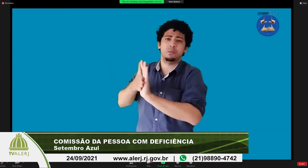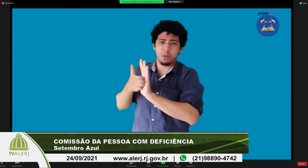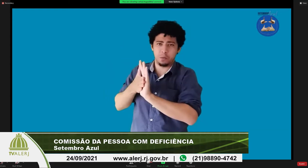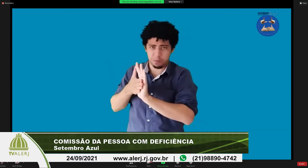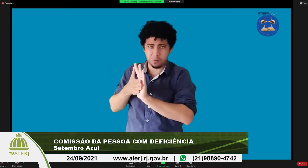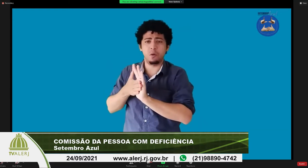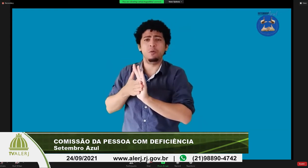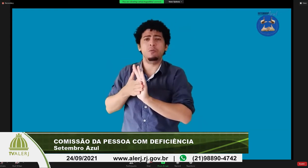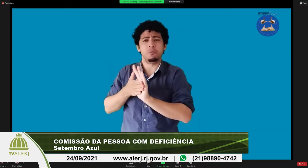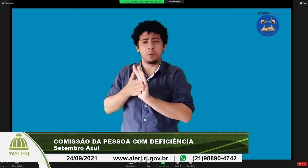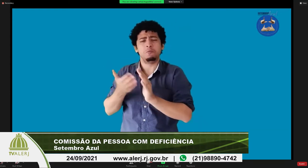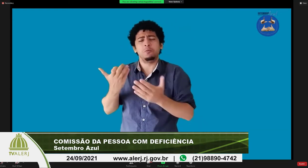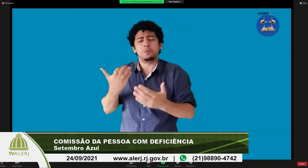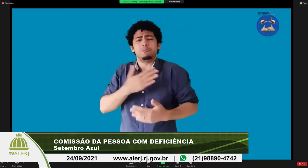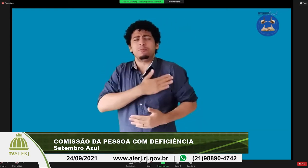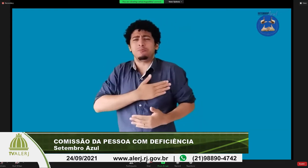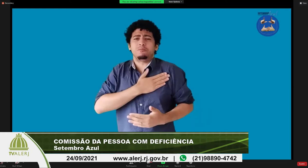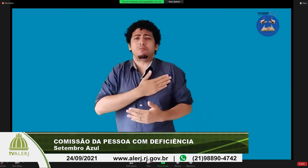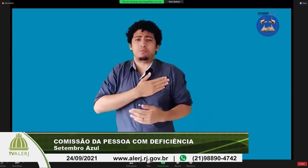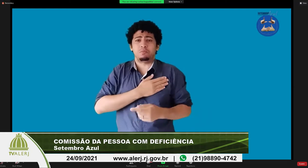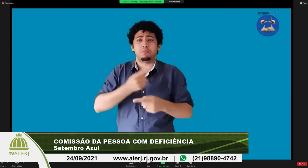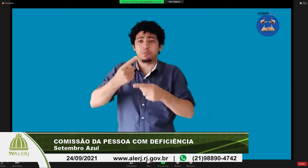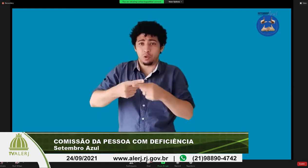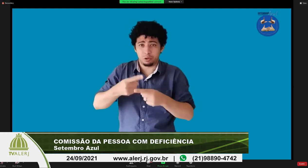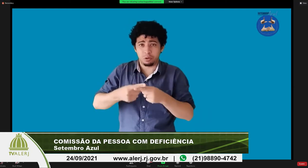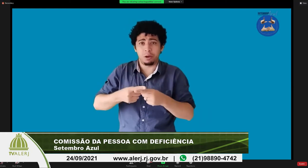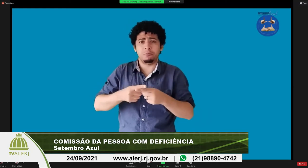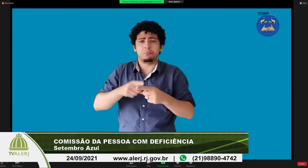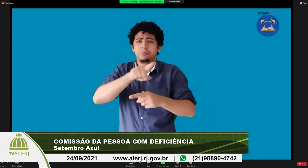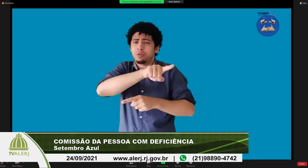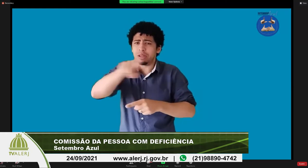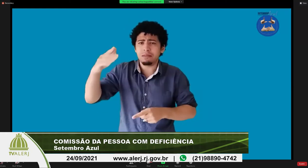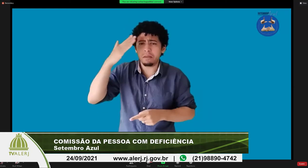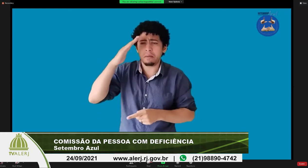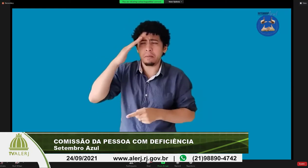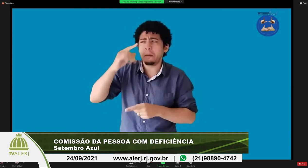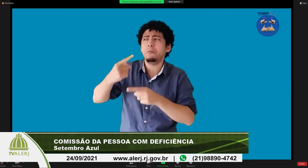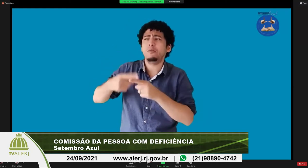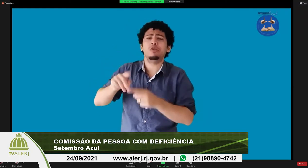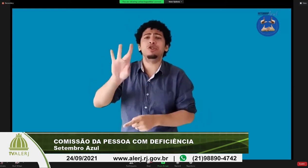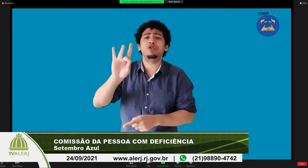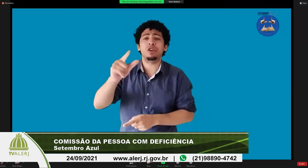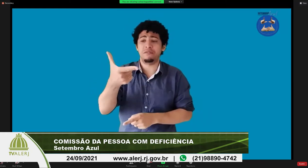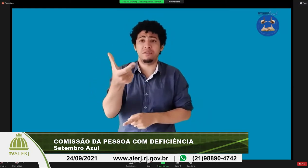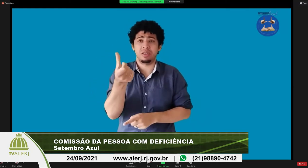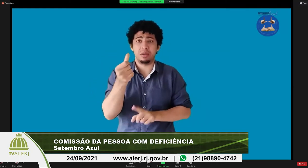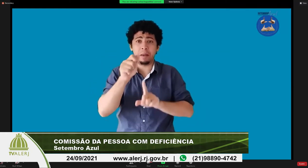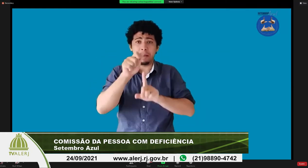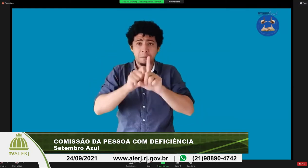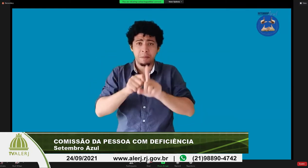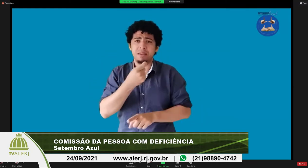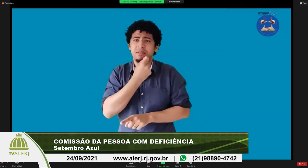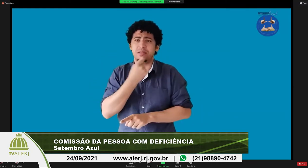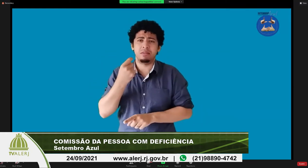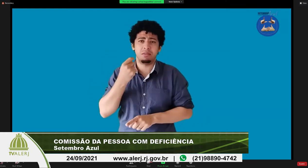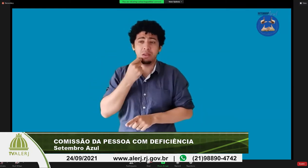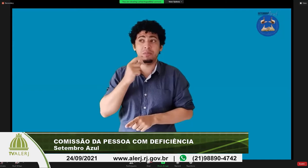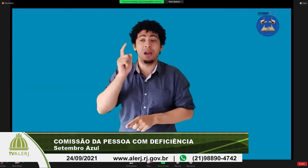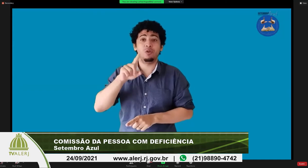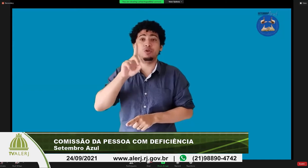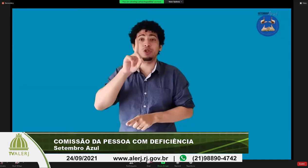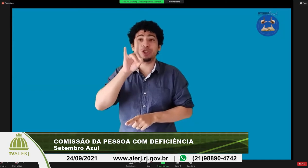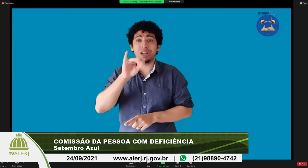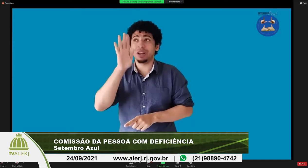que possamos pensar e refletir e aceitar a proposta que estarei encaminhando a vossas senhorias vocês